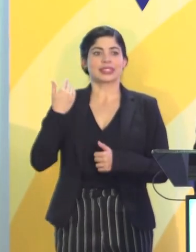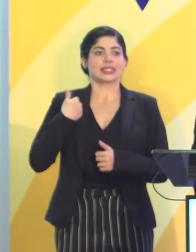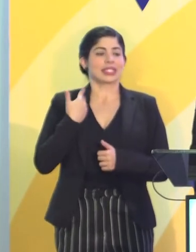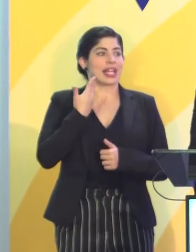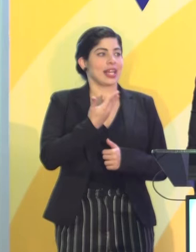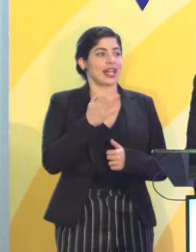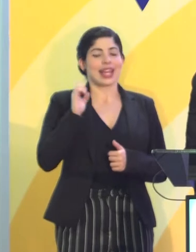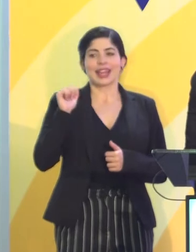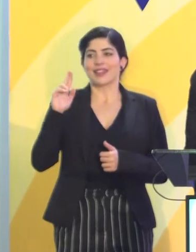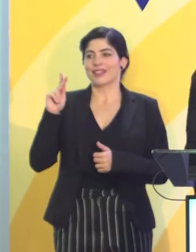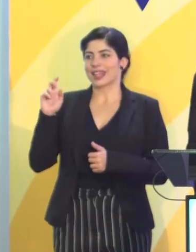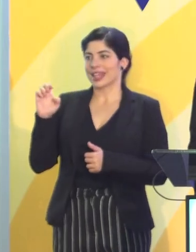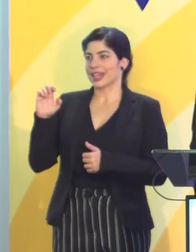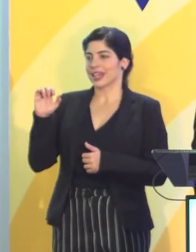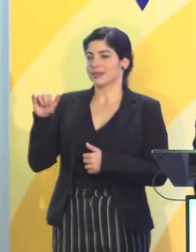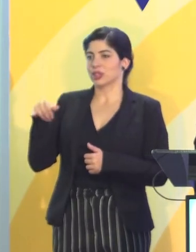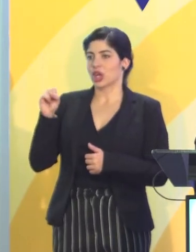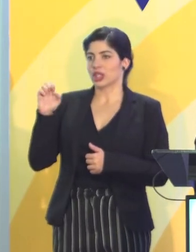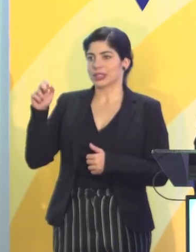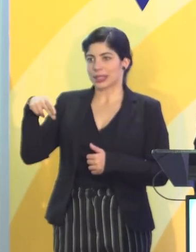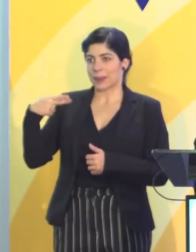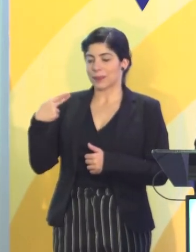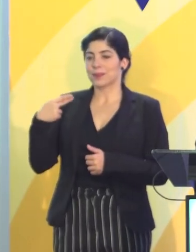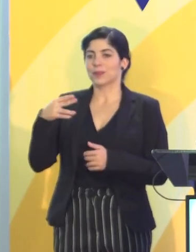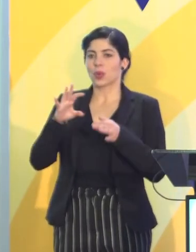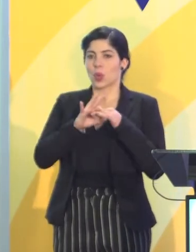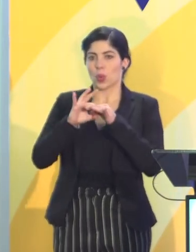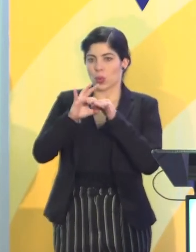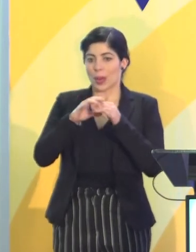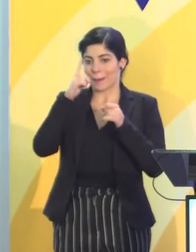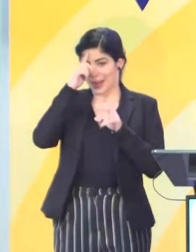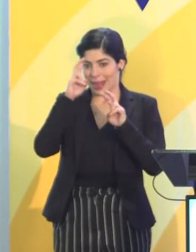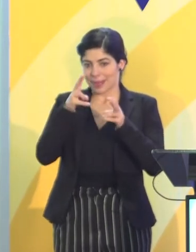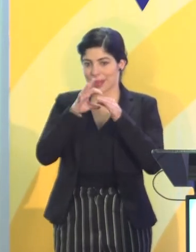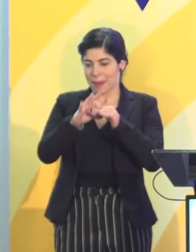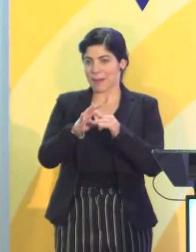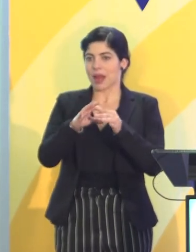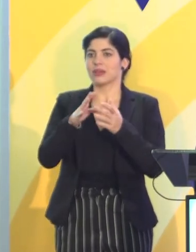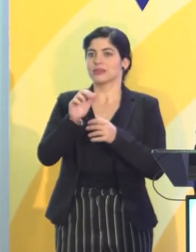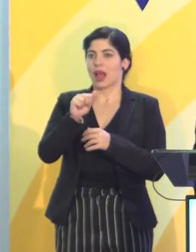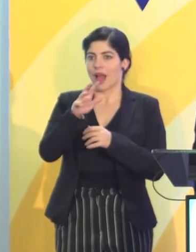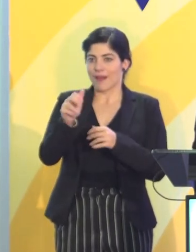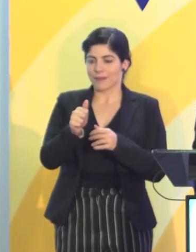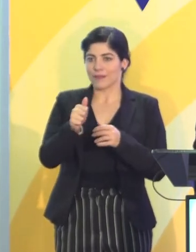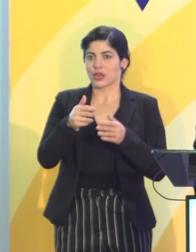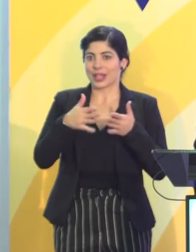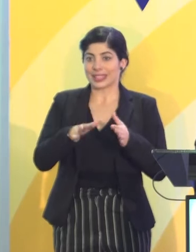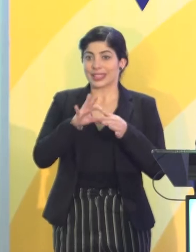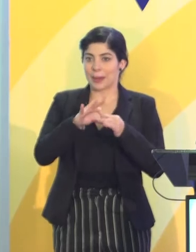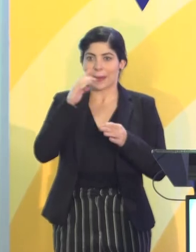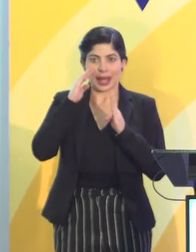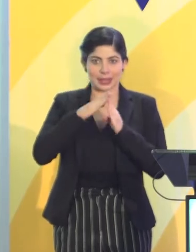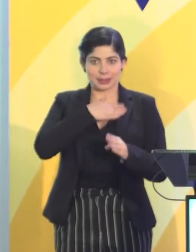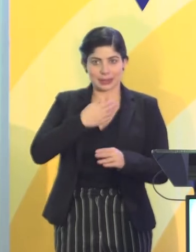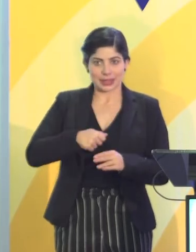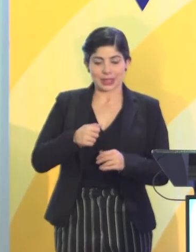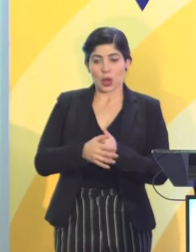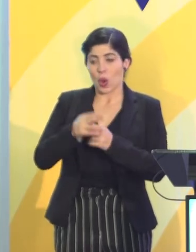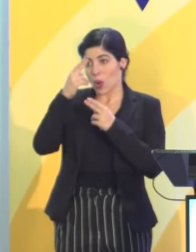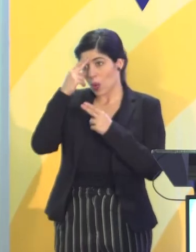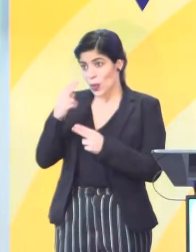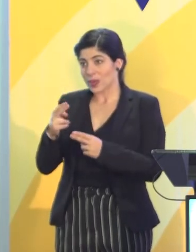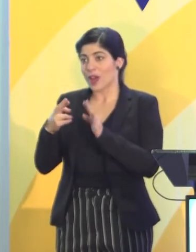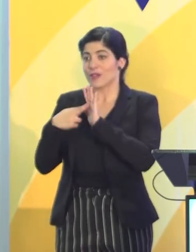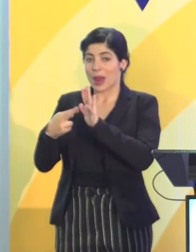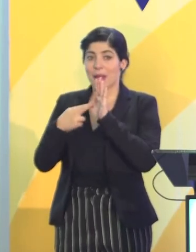Enrique Yosef, comisionado presidencial de Asuntos para la Afrodescendencia, honorables representantes del